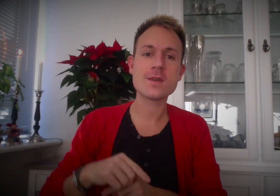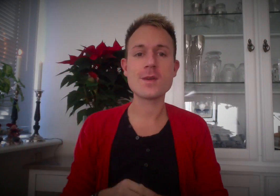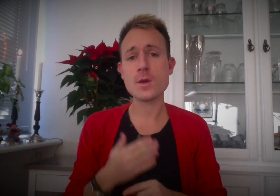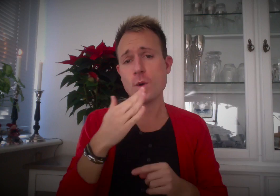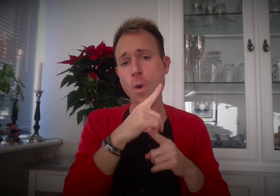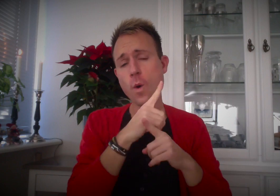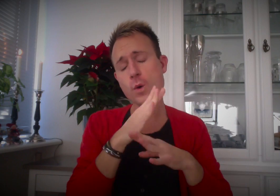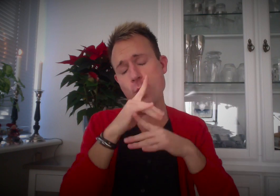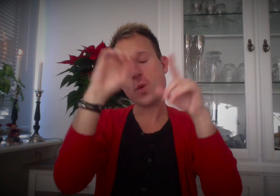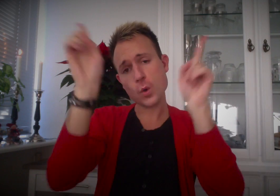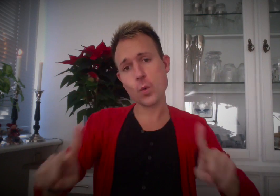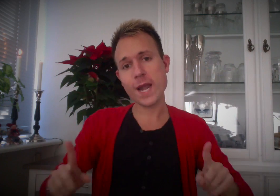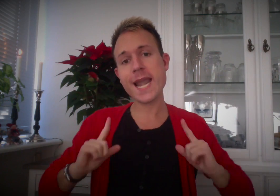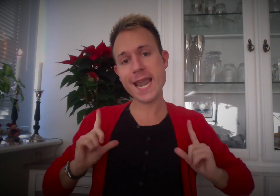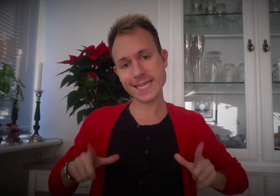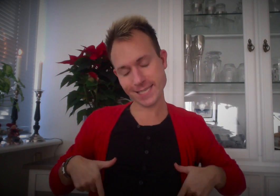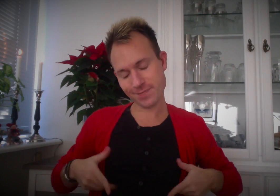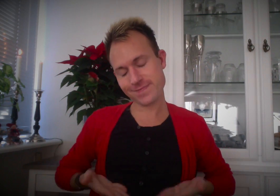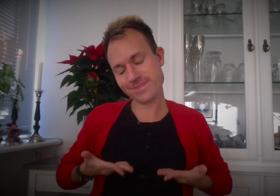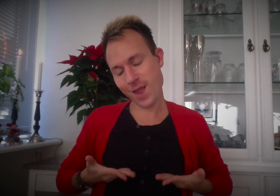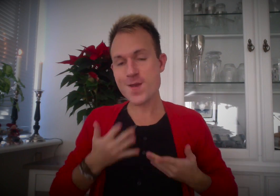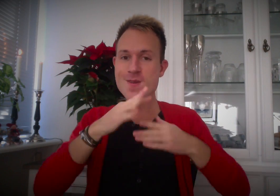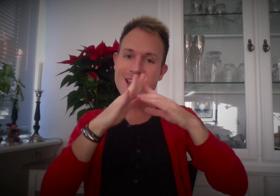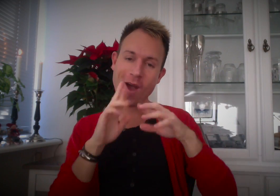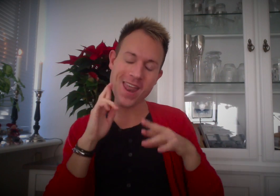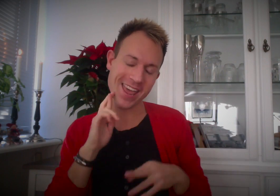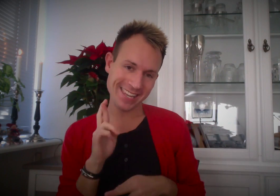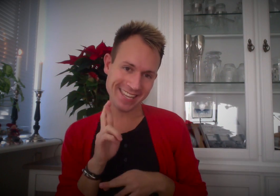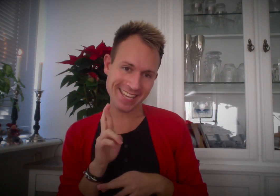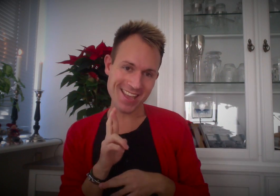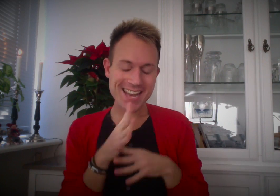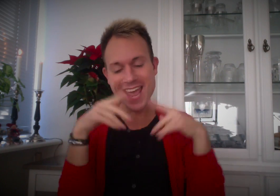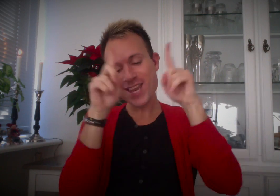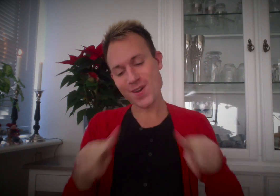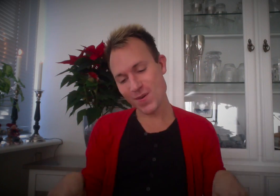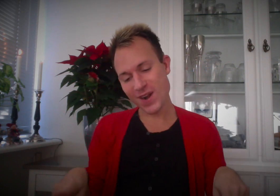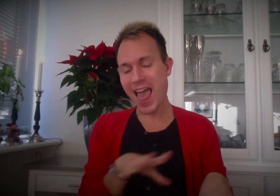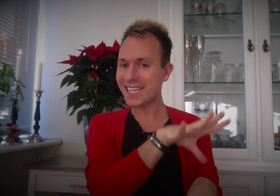God jul, Lince God jul, Søderonny Glæder vi jul, alle sammen